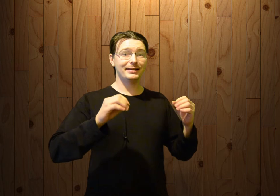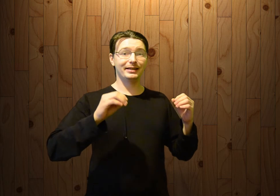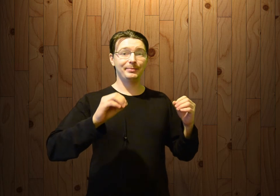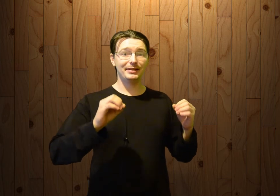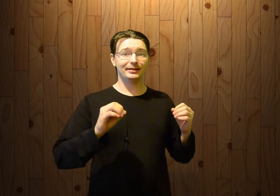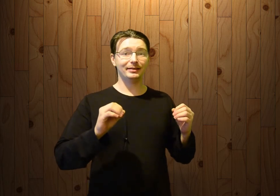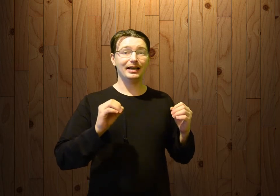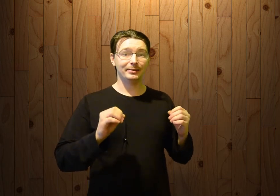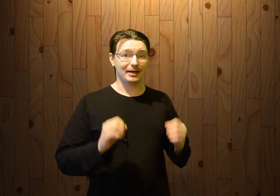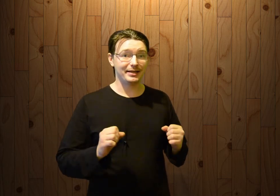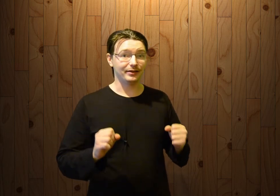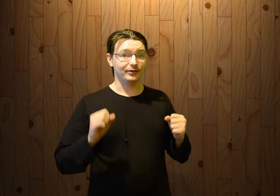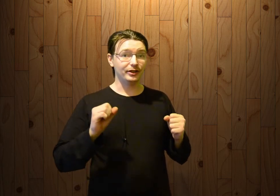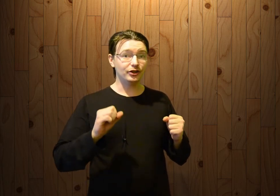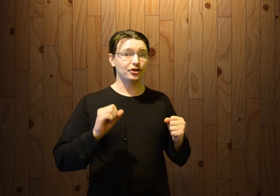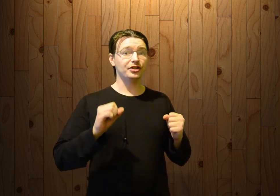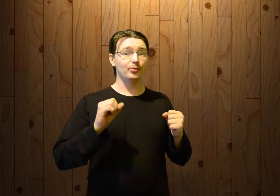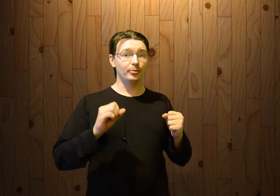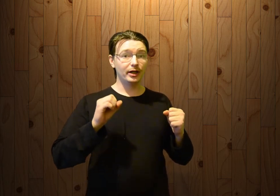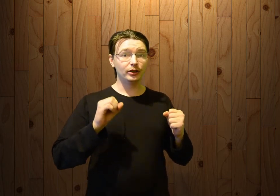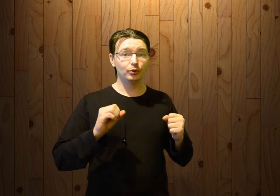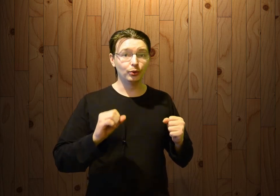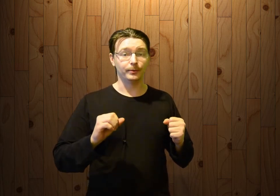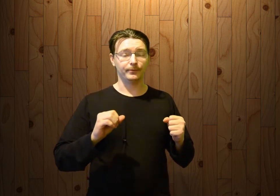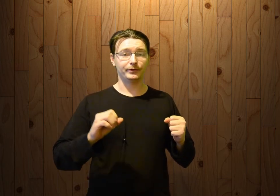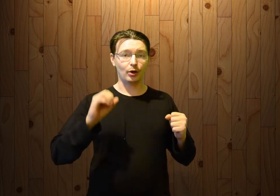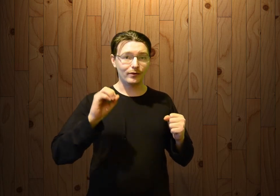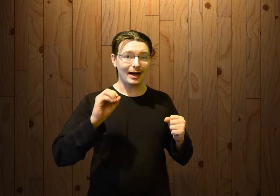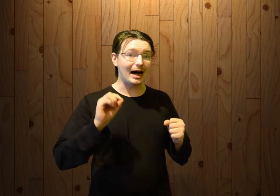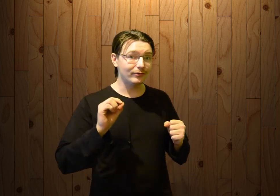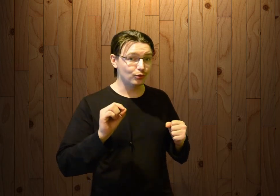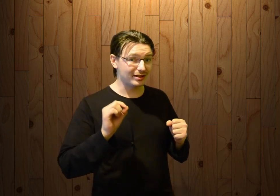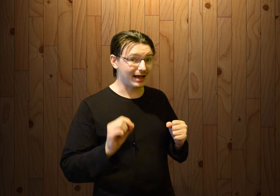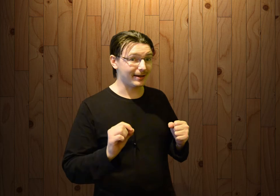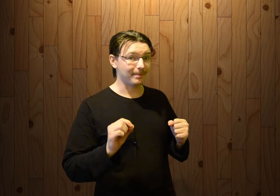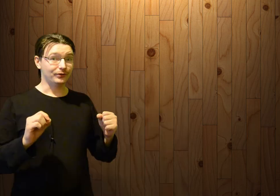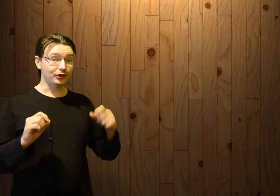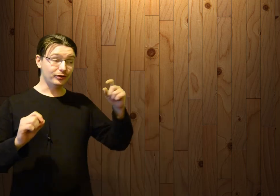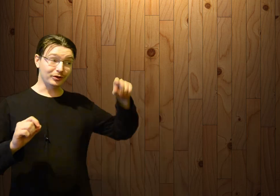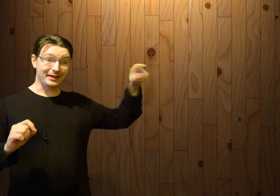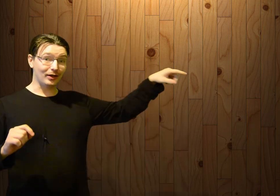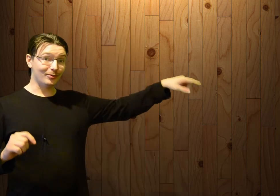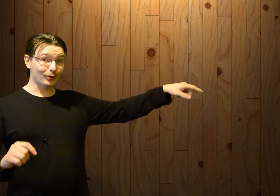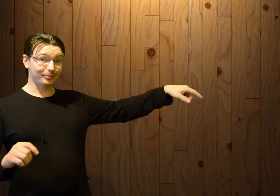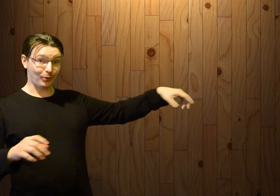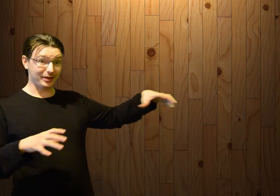закрепился данный праздник в 2007 году, 2 августа. В 1932 он просто